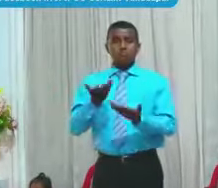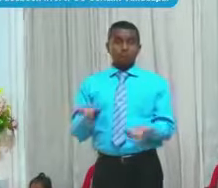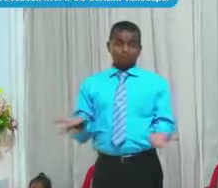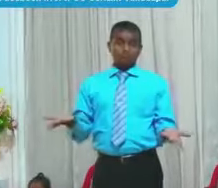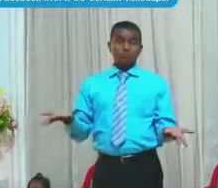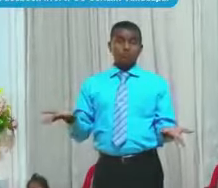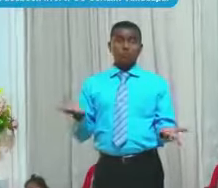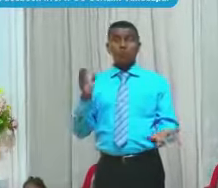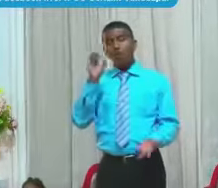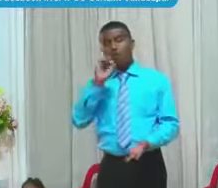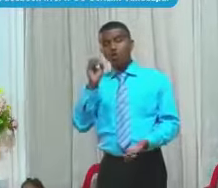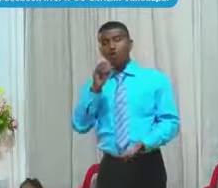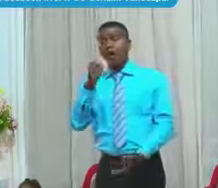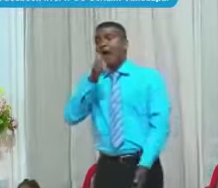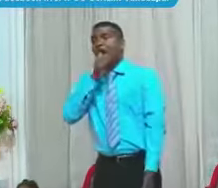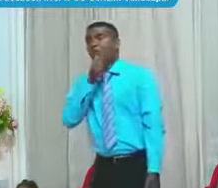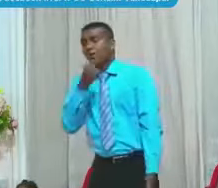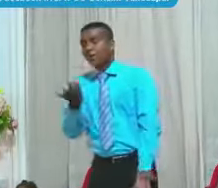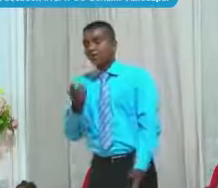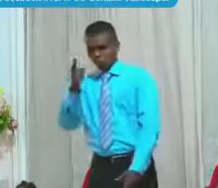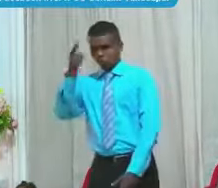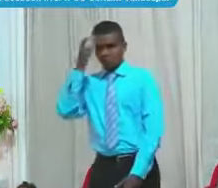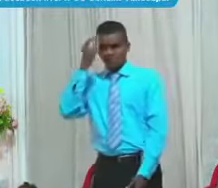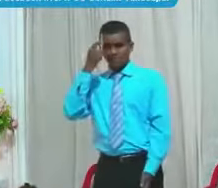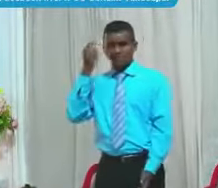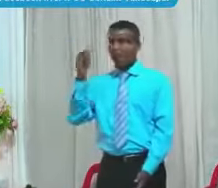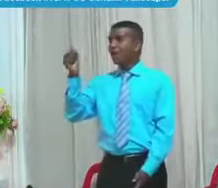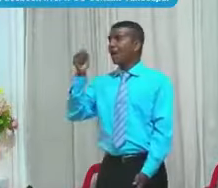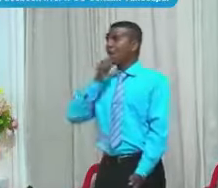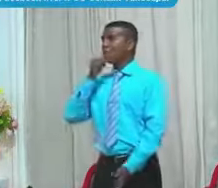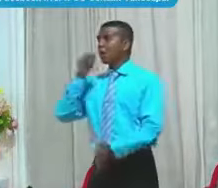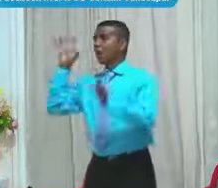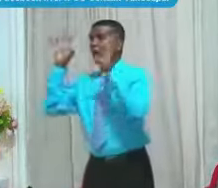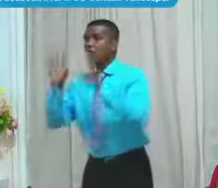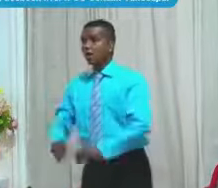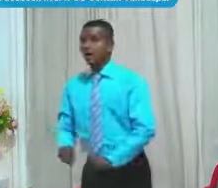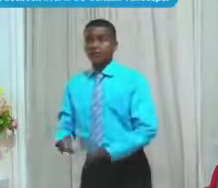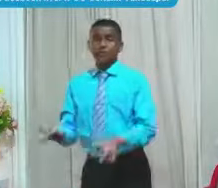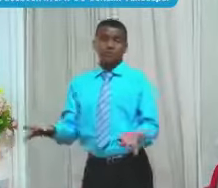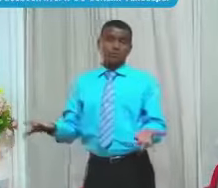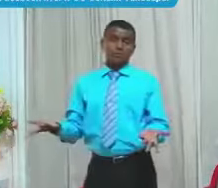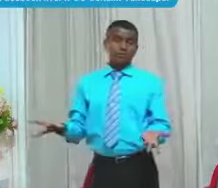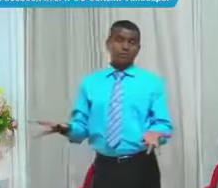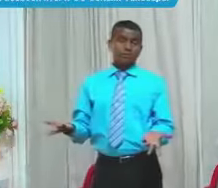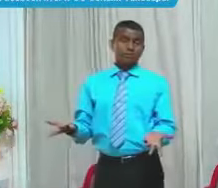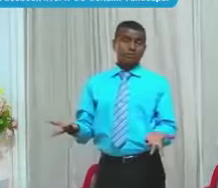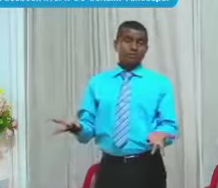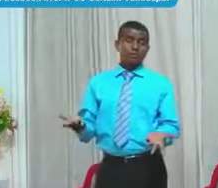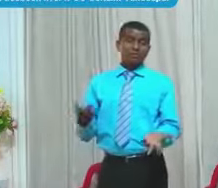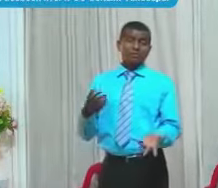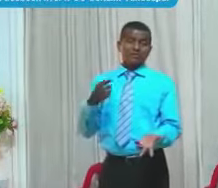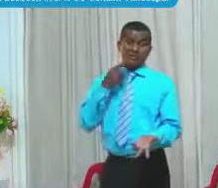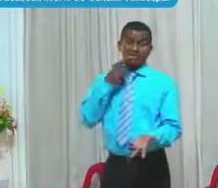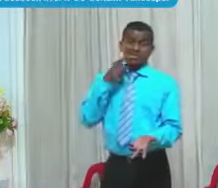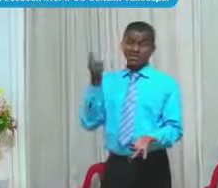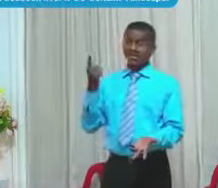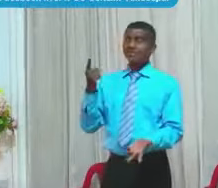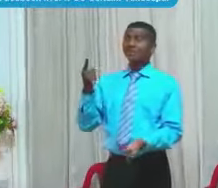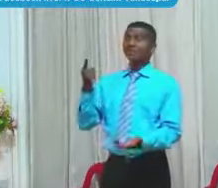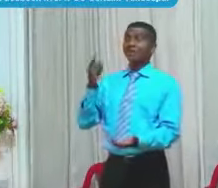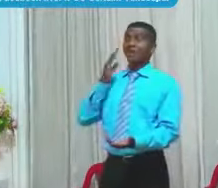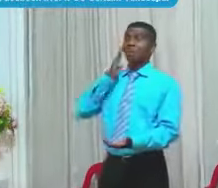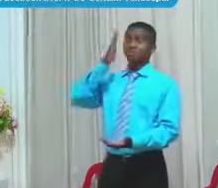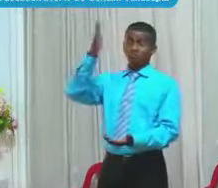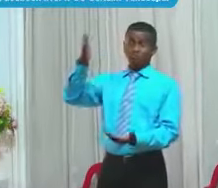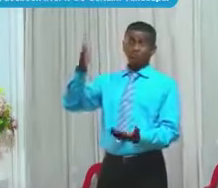Que no hubiera agua Dicen que la guerra Dentro de unos años No sé que tanta verdad Se va a hacer por el agua Porque el agua